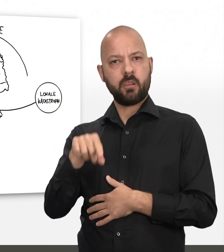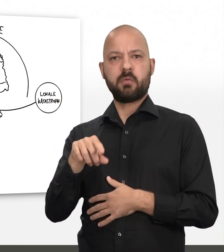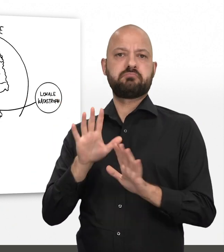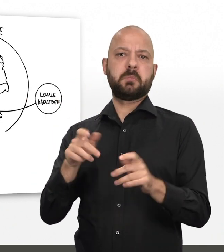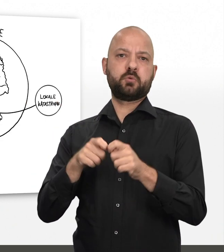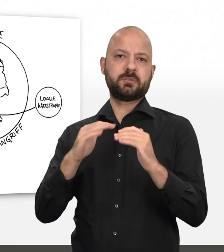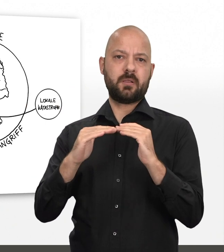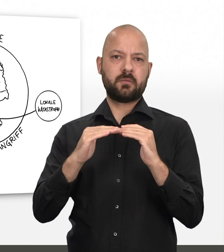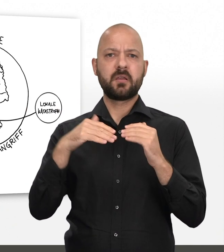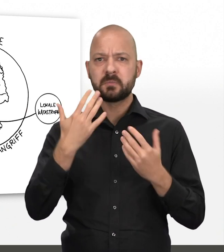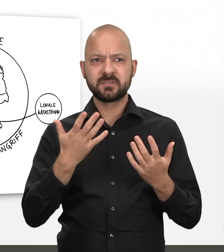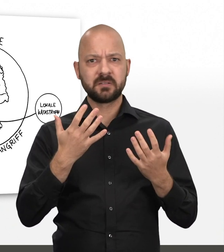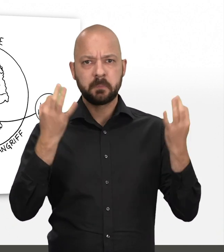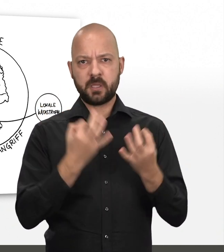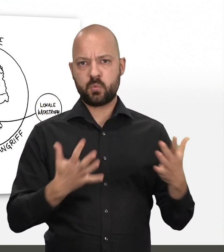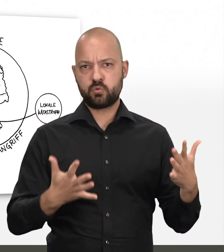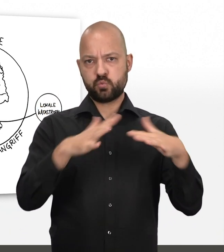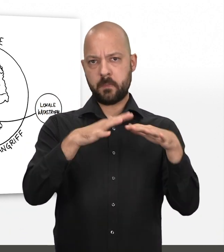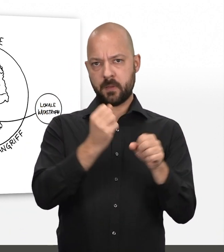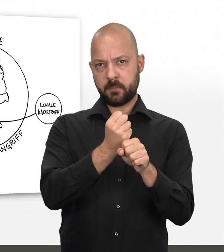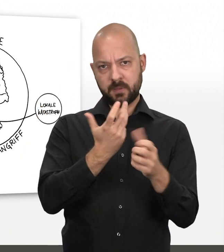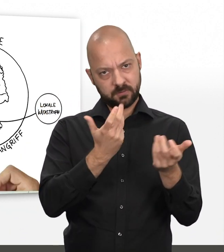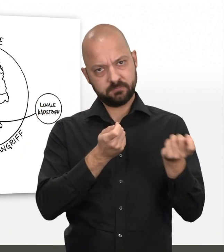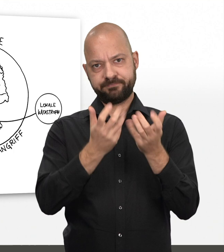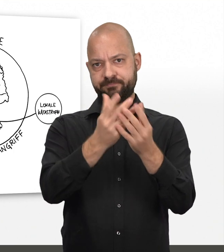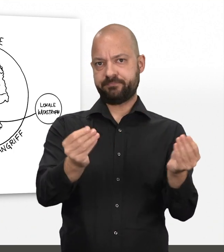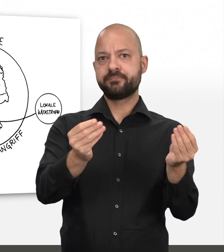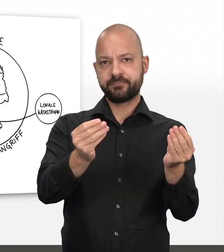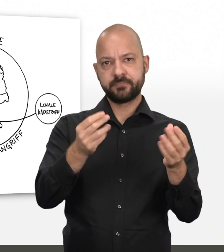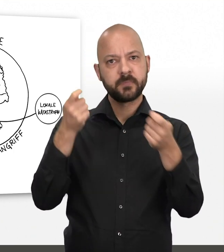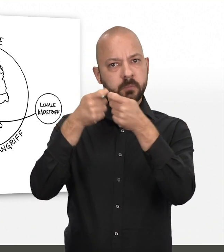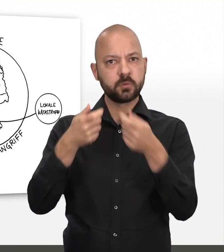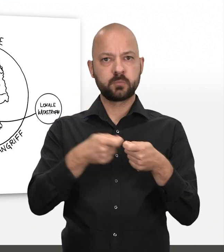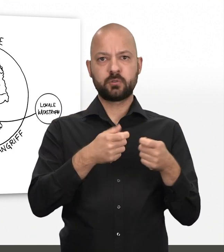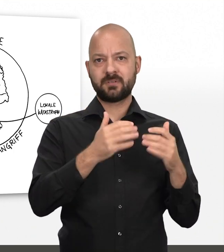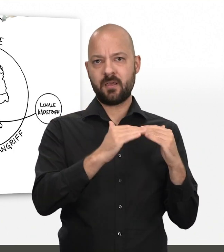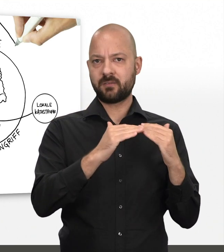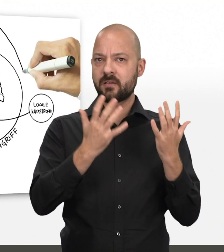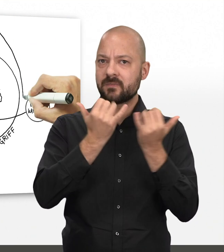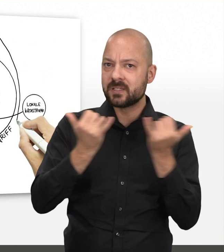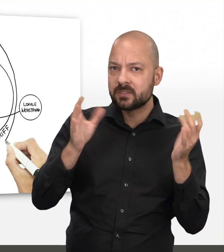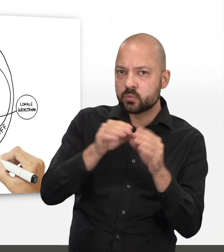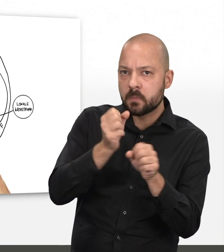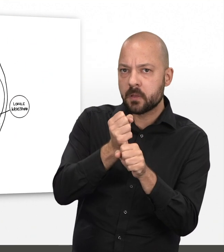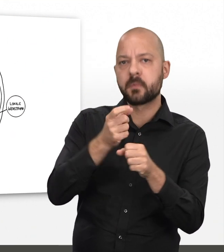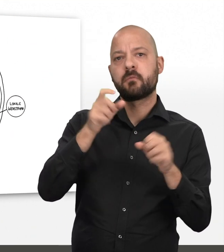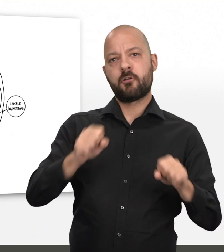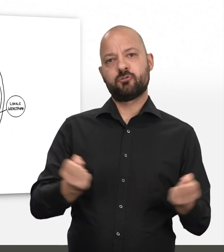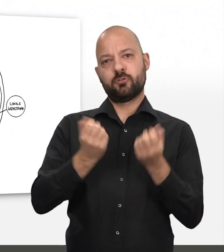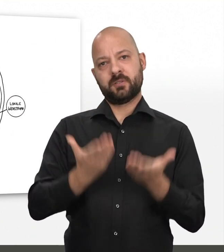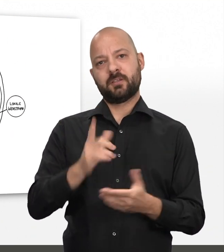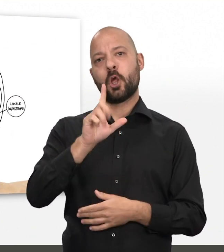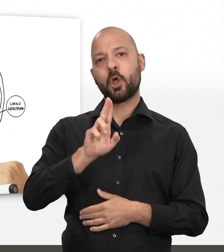Es gibt aber auch Krisen, die nur länderübergreifend bewältigt werden können. Wie Bund und Länder dann zusammenarbeiten, können sie in der